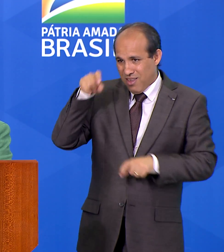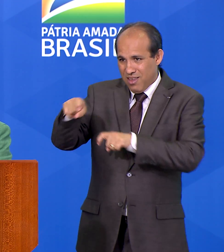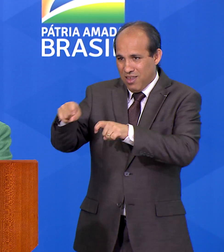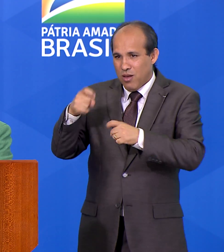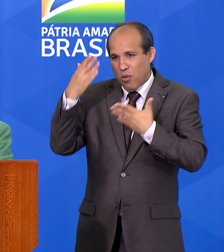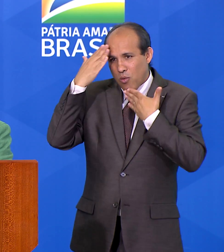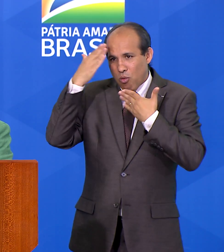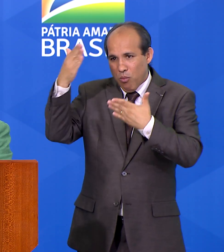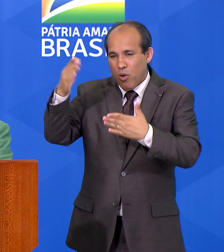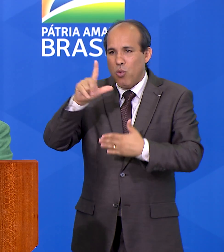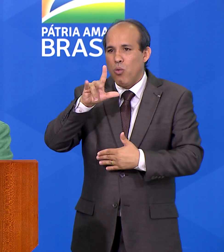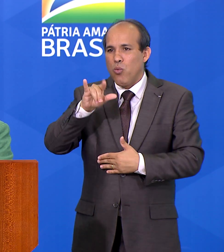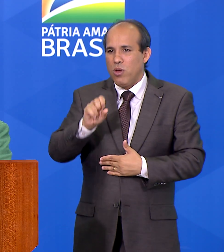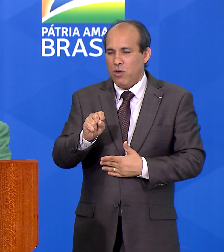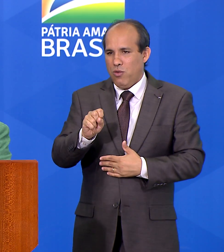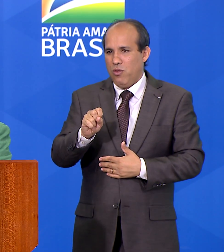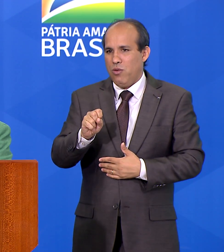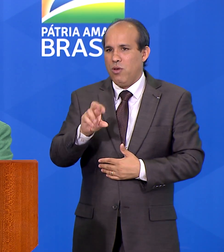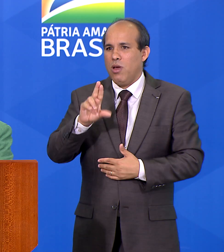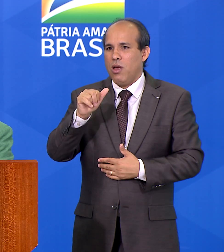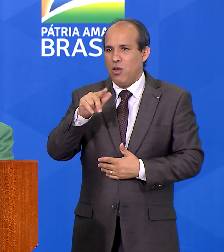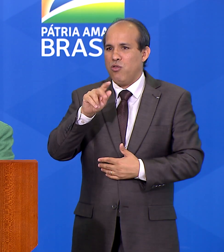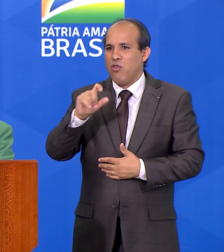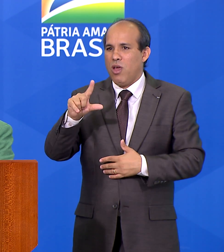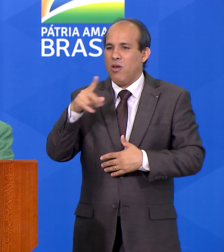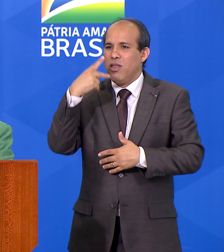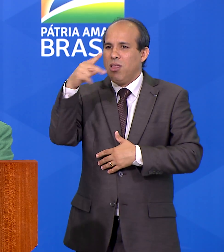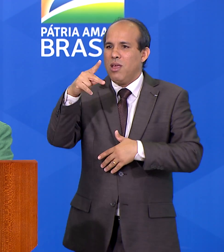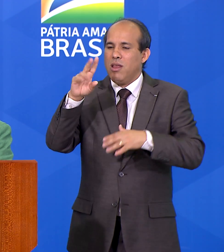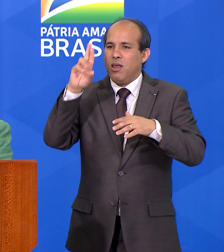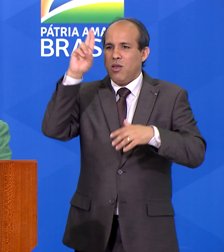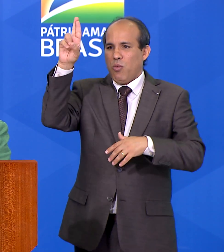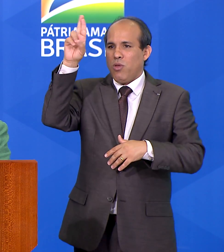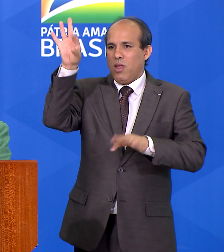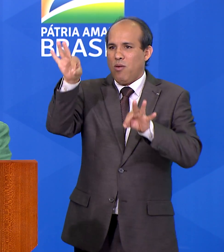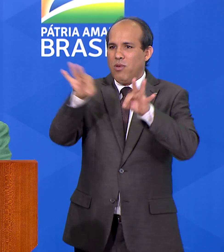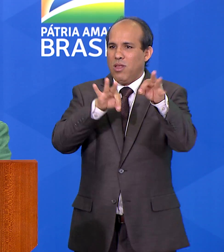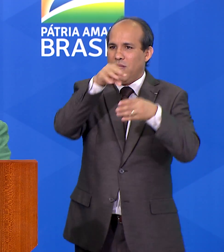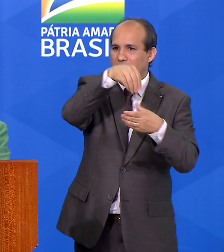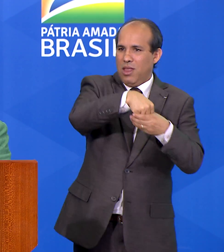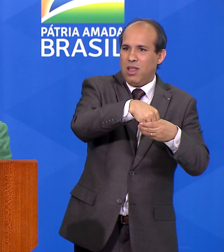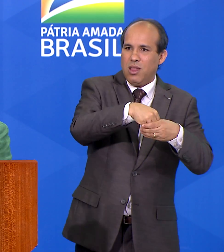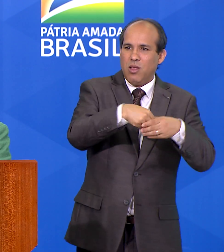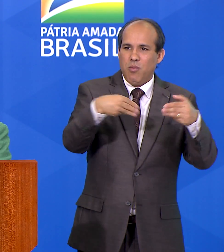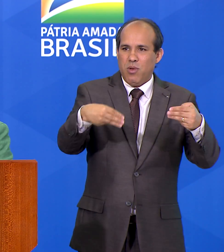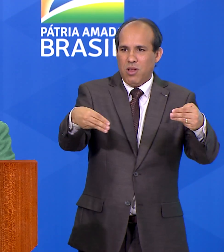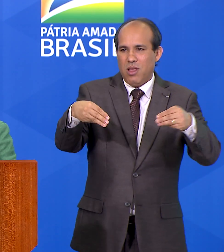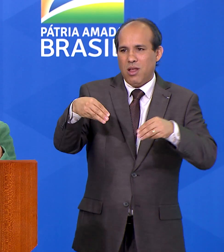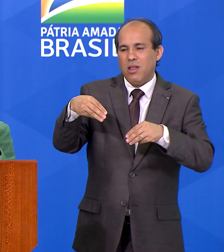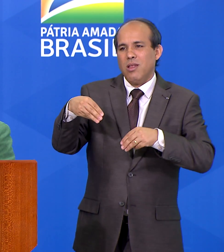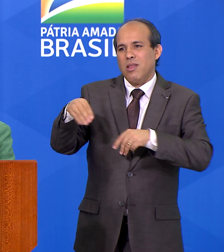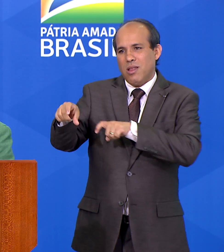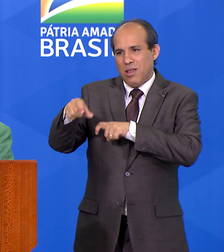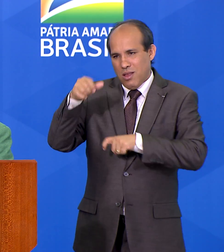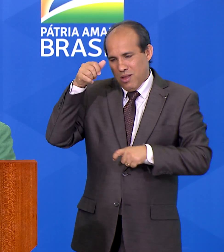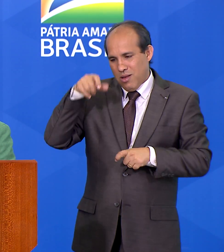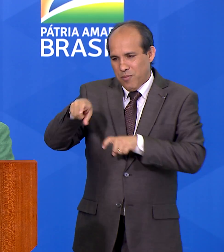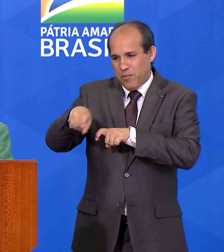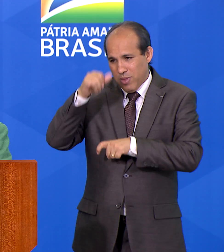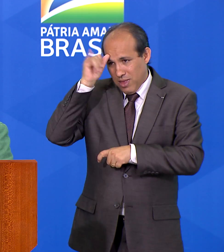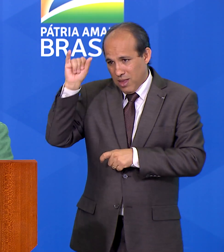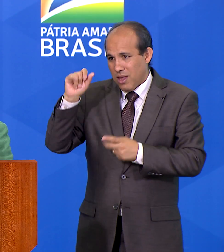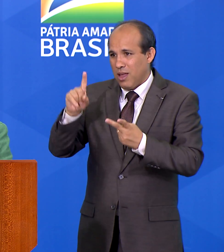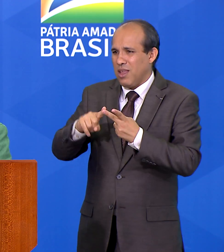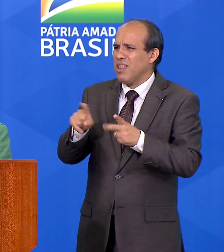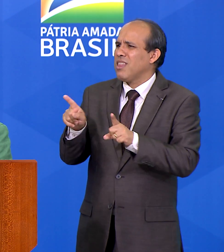ao Luiz Rangel, que conduziu isso pelo nosso Ministério da Agricultura. Pessoas na economia, nas minas